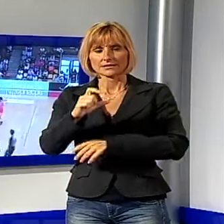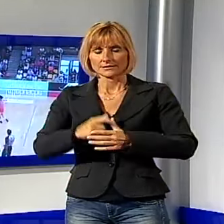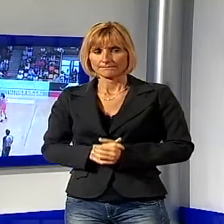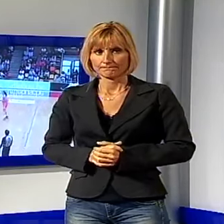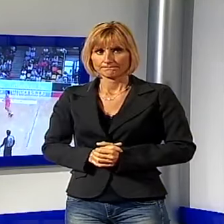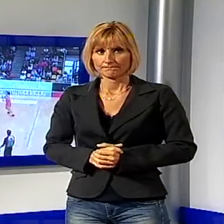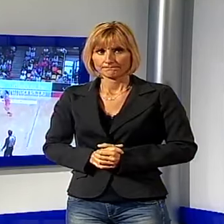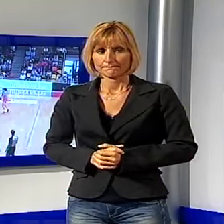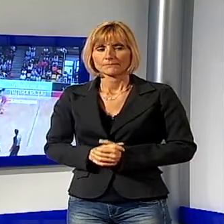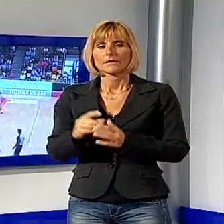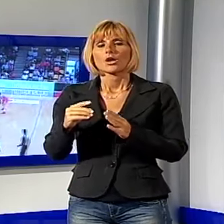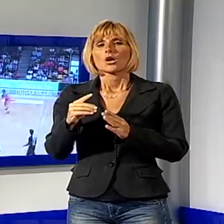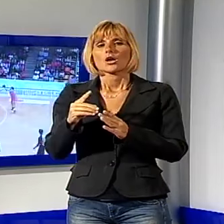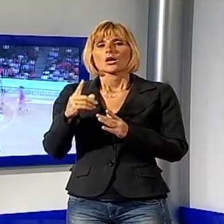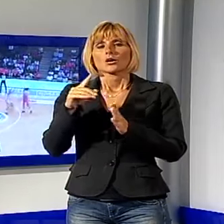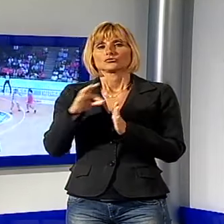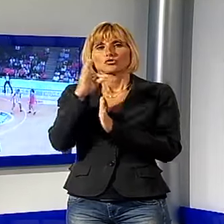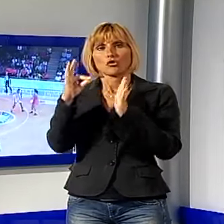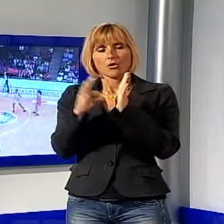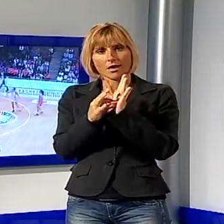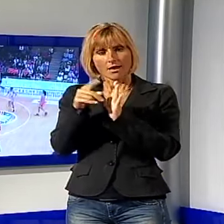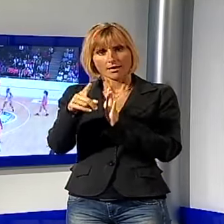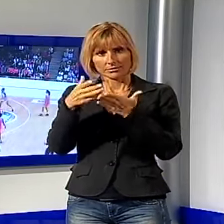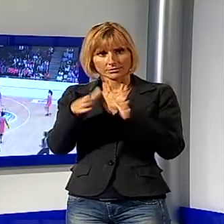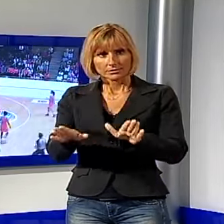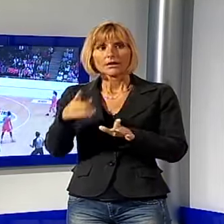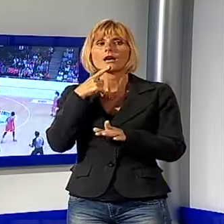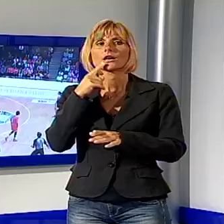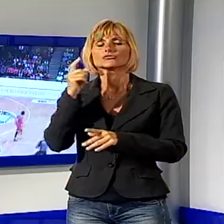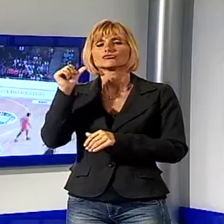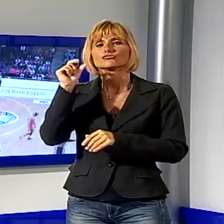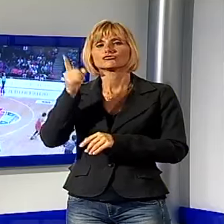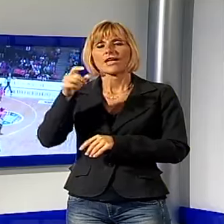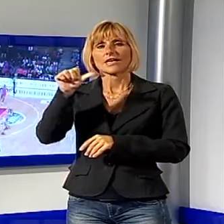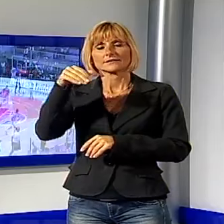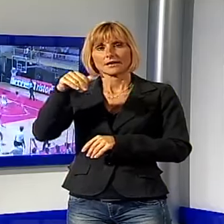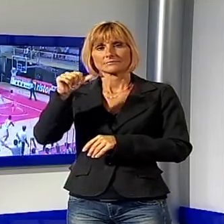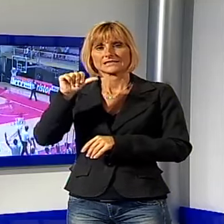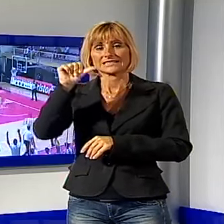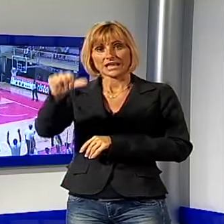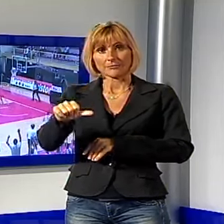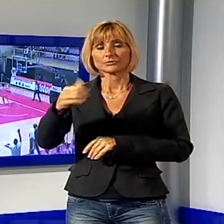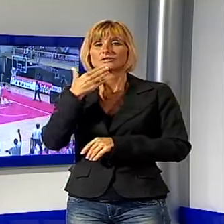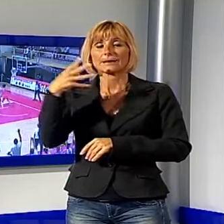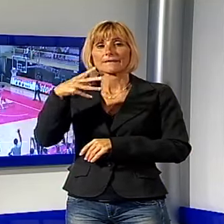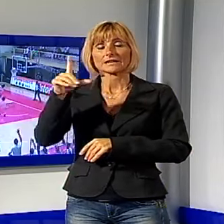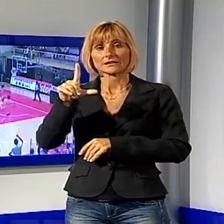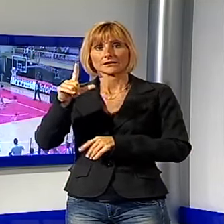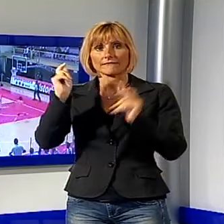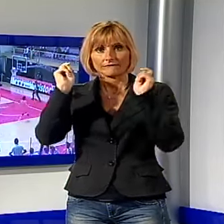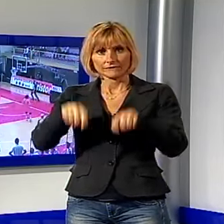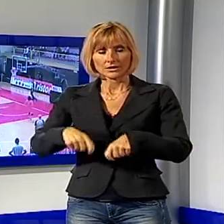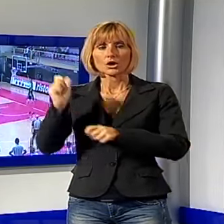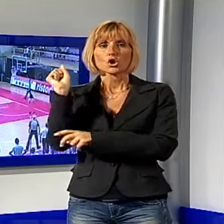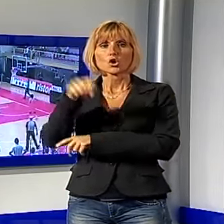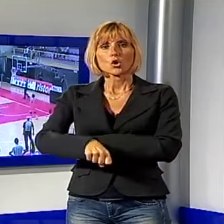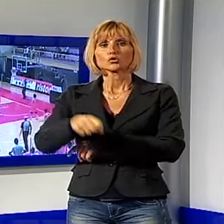Opening day alla Parmigiana, il Gesam Lemura debuta in campionato sabato a San Martino di Lupari contro il